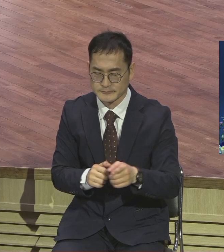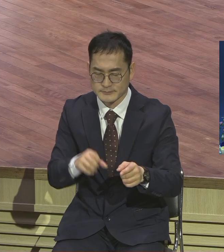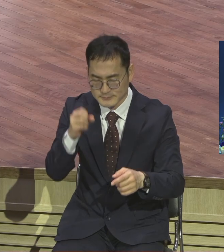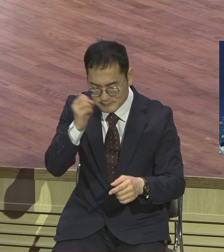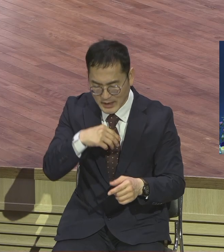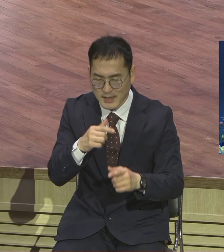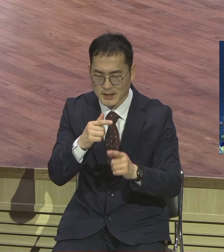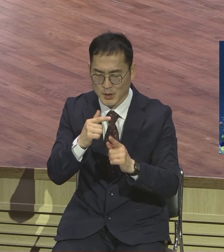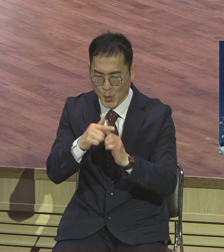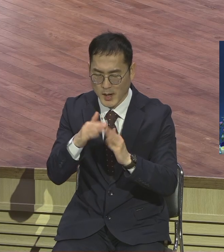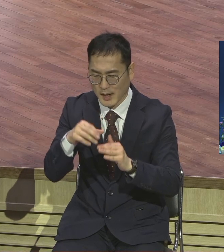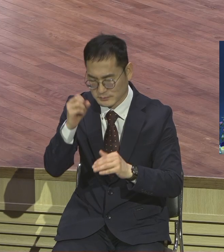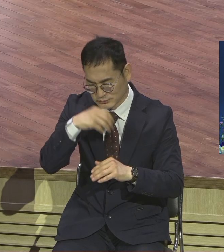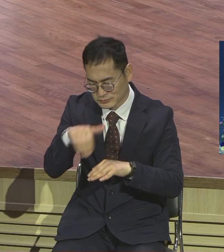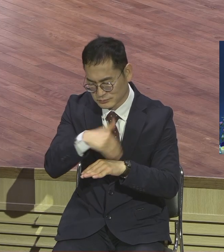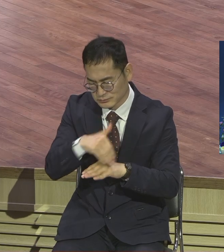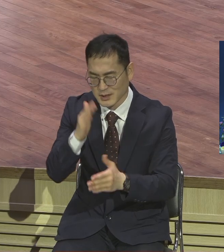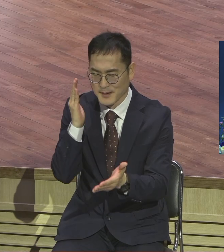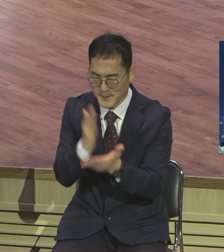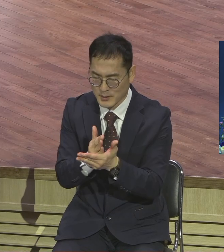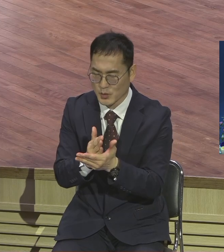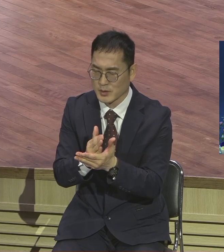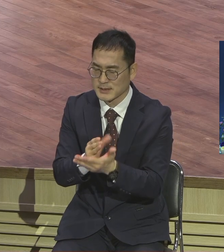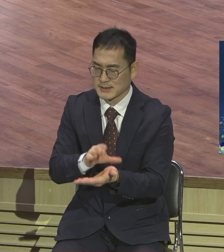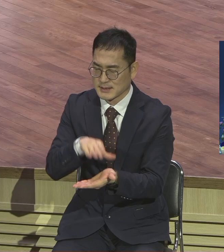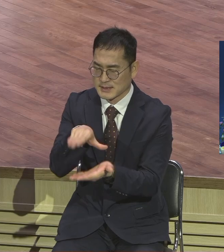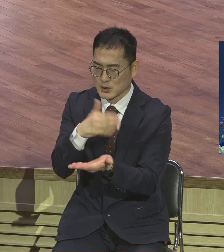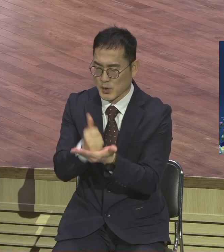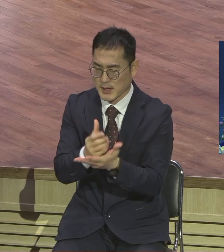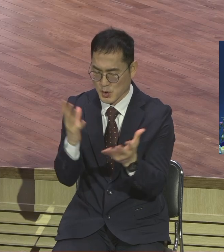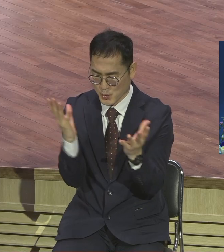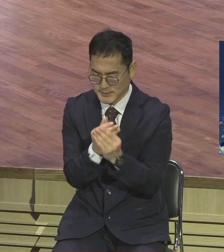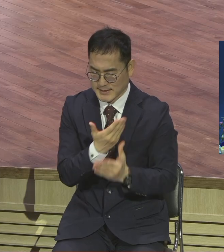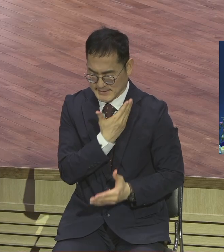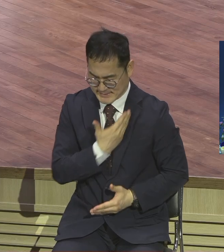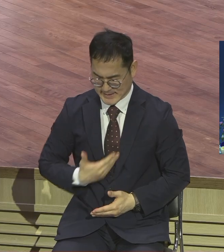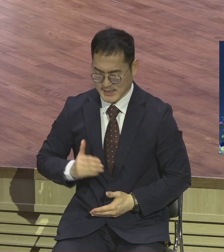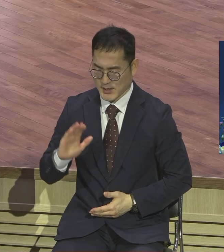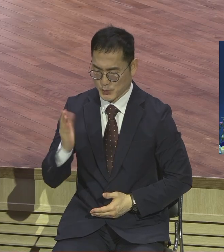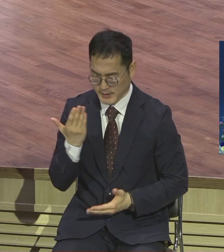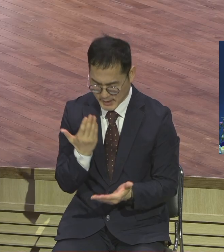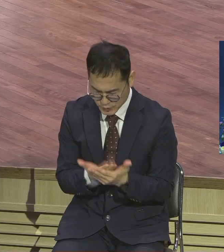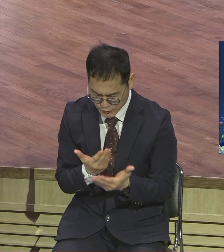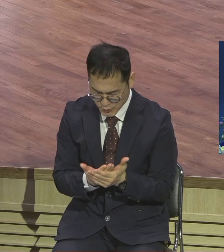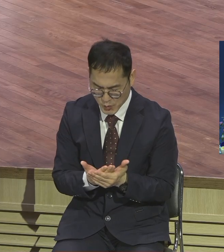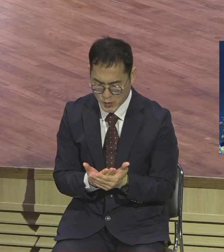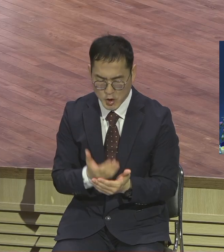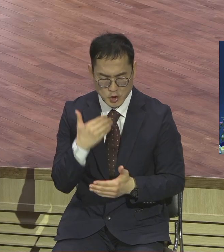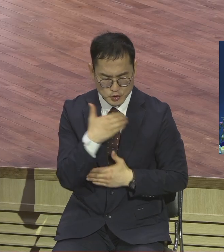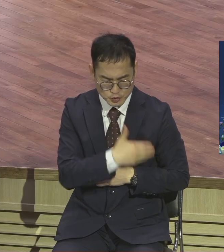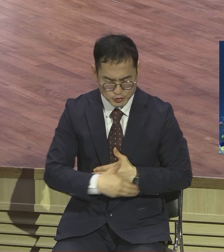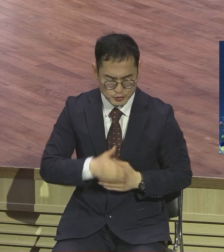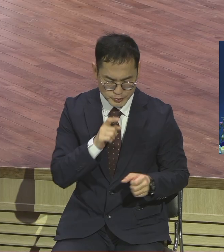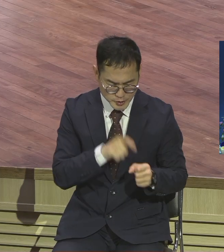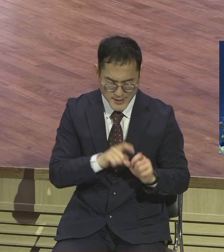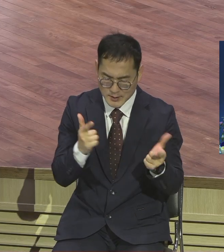주옵시고 그리스도의 절대 제자들 되게 도와주옵시고 육의 사람이란 영의 사람으로 날마다 하나님 주시는